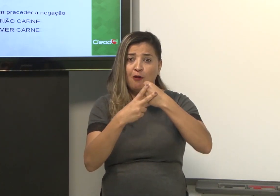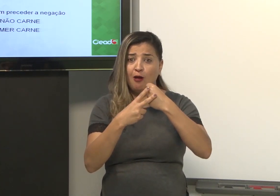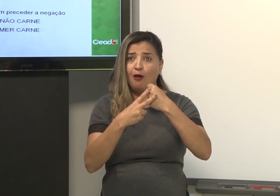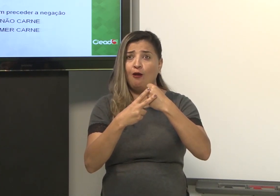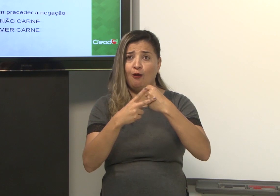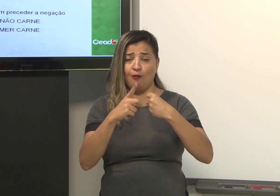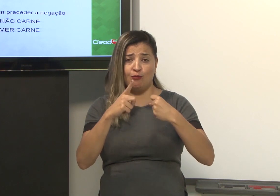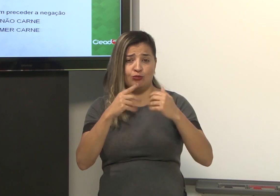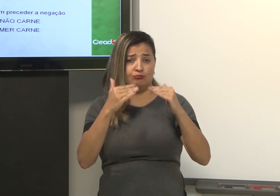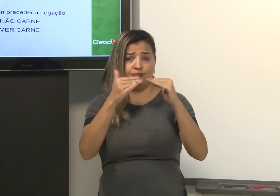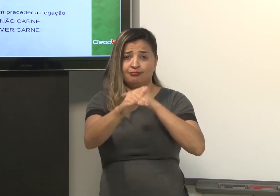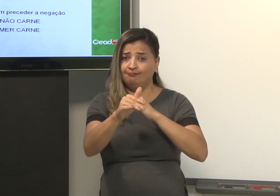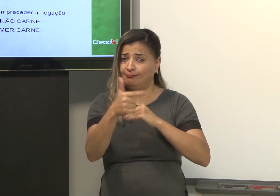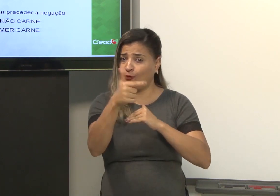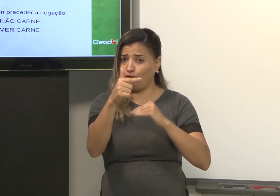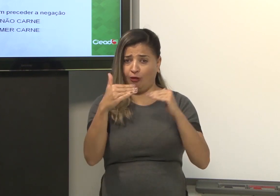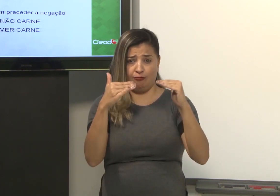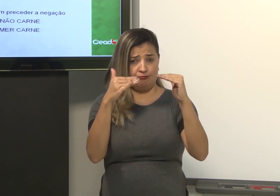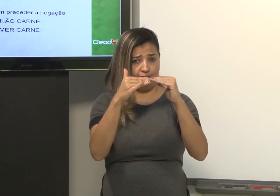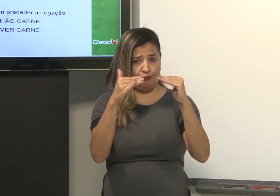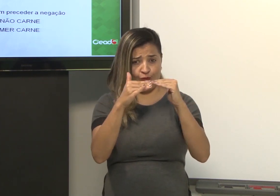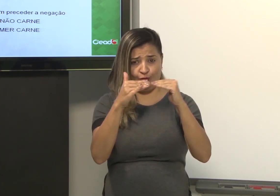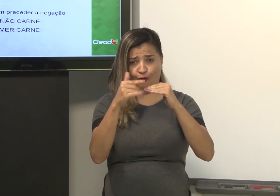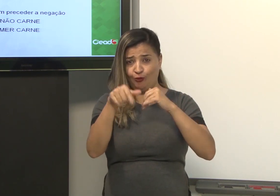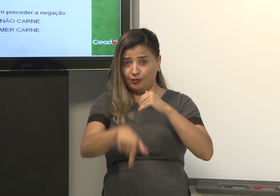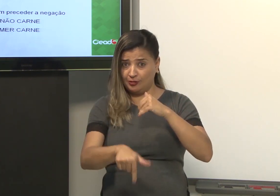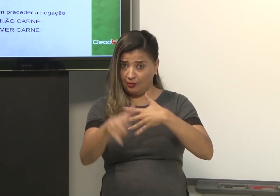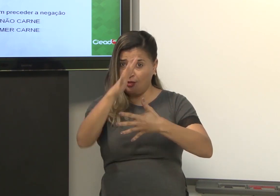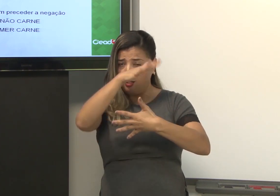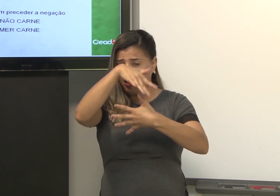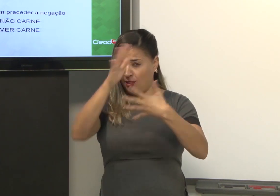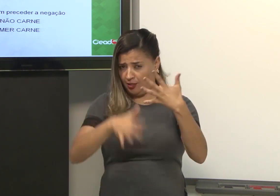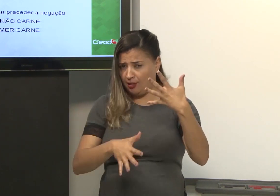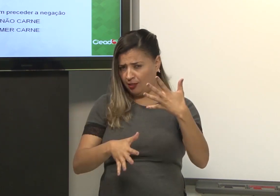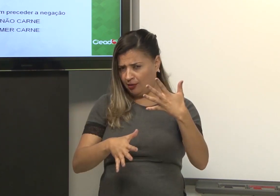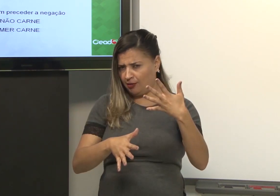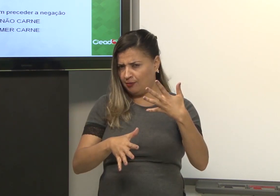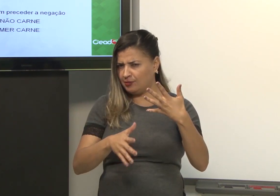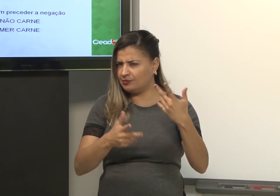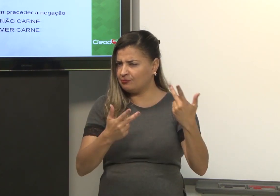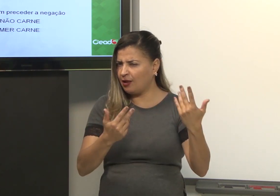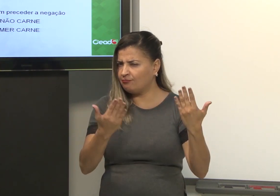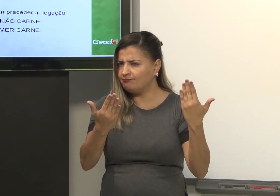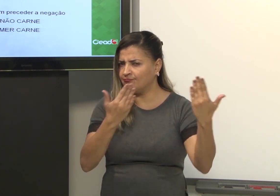com os verbos sem concordância, aqui na Libras.